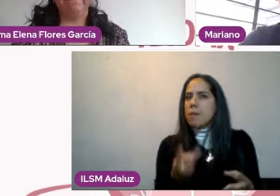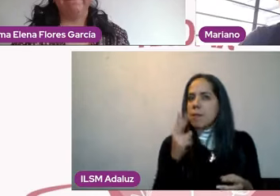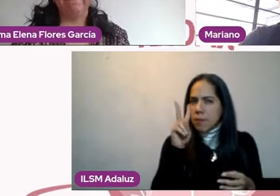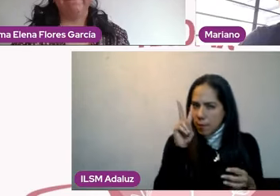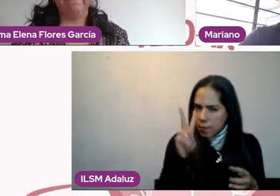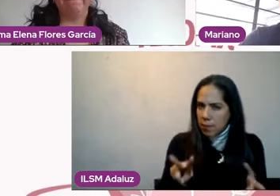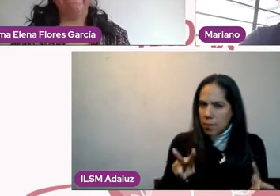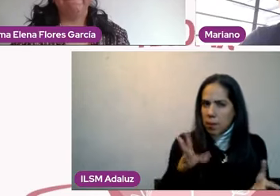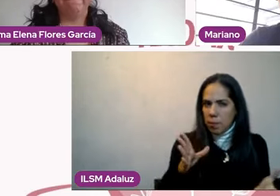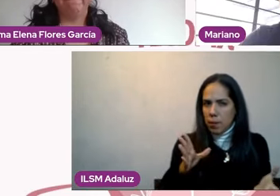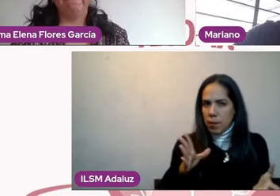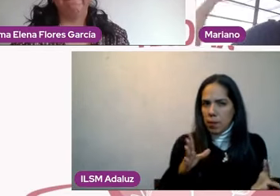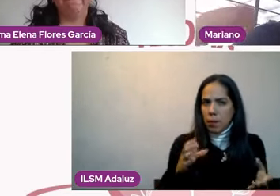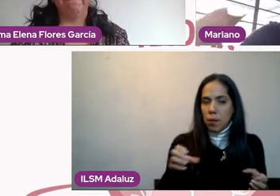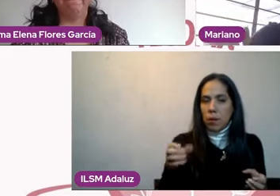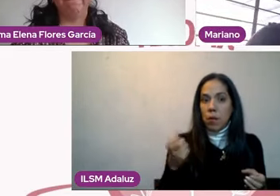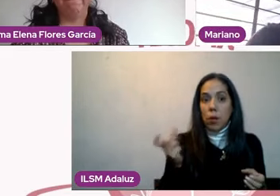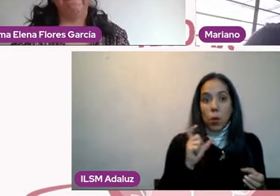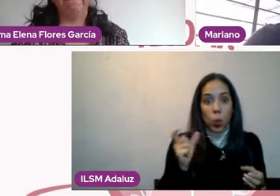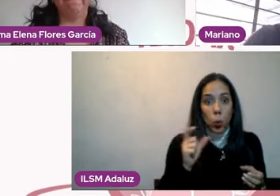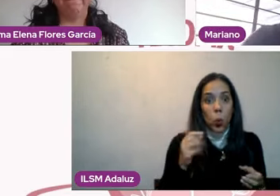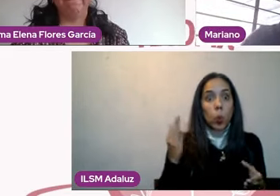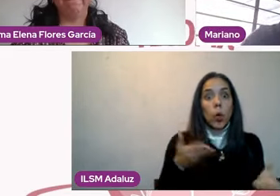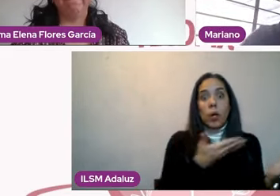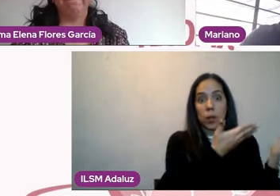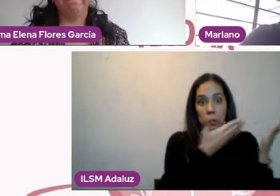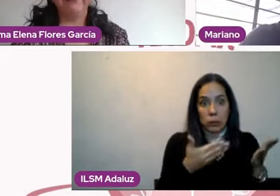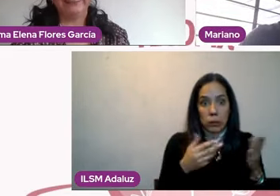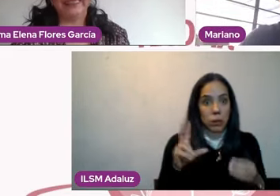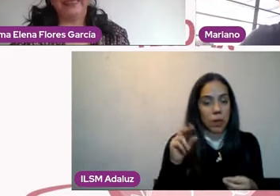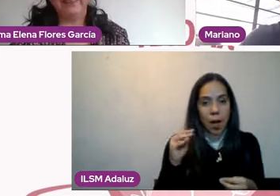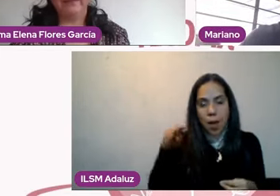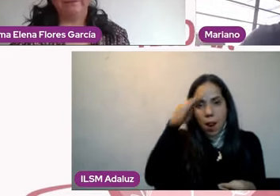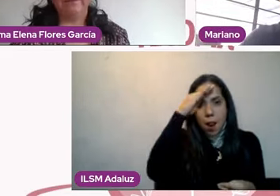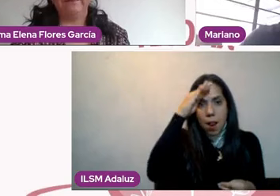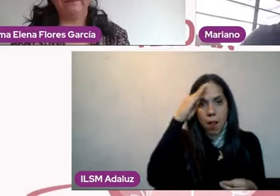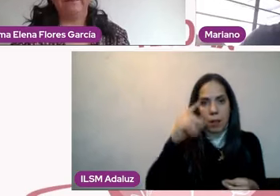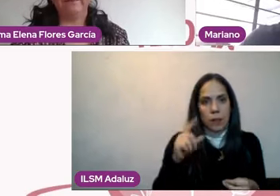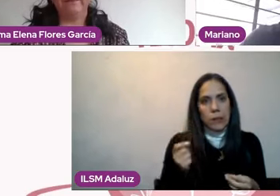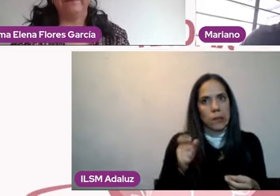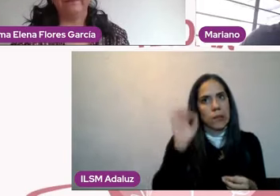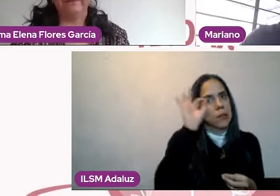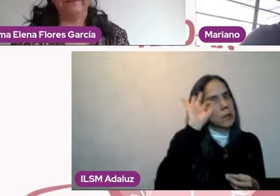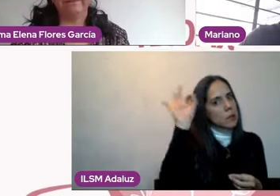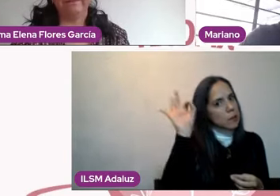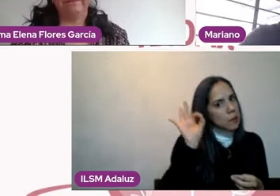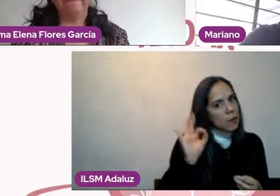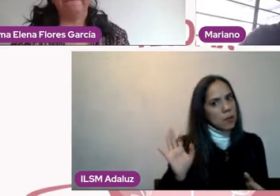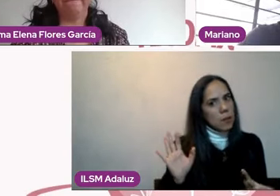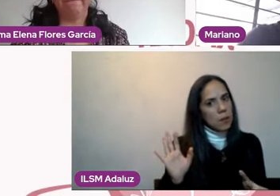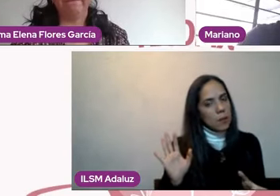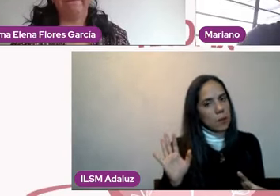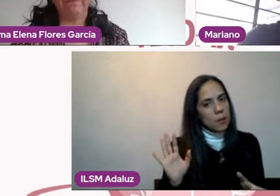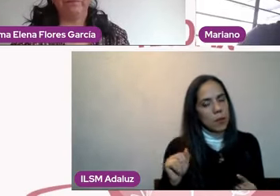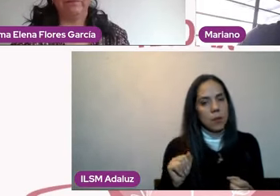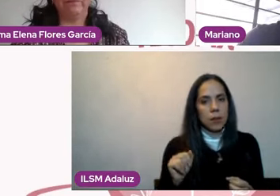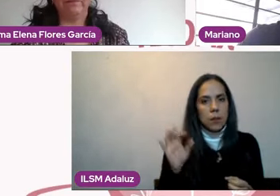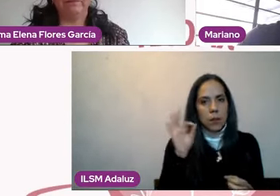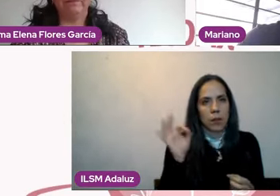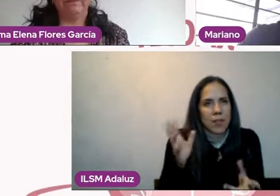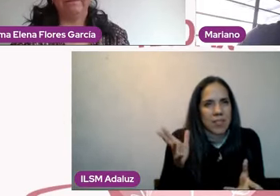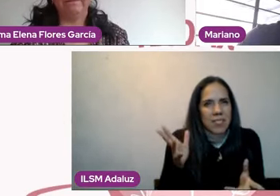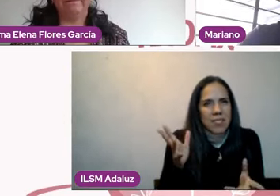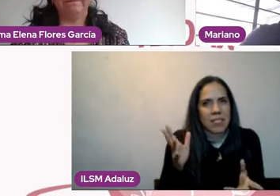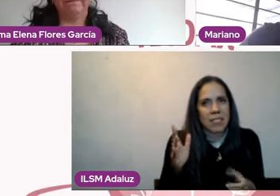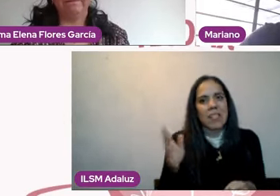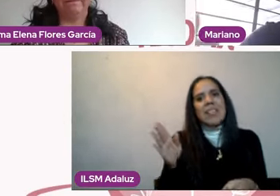sin hacerlo consciente, muy probablemente lo que va